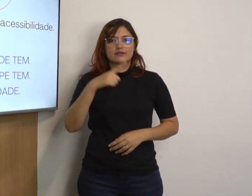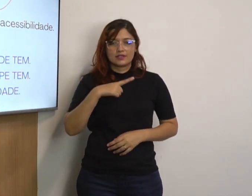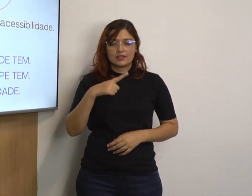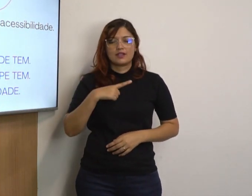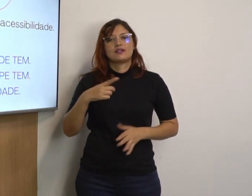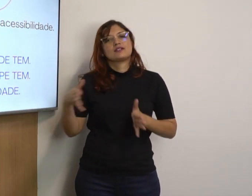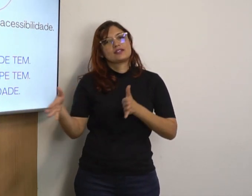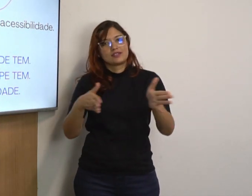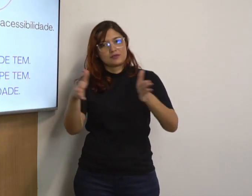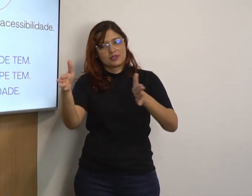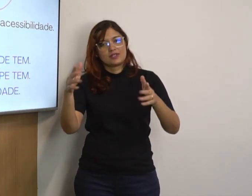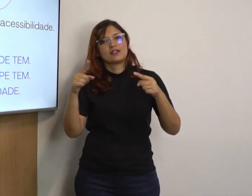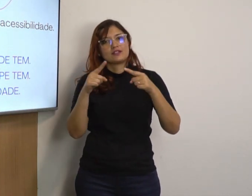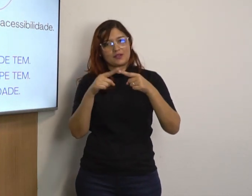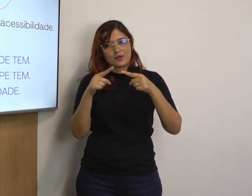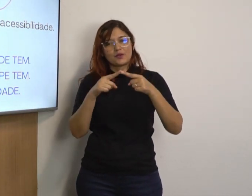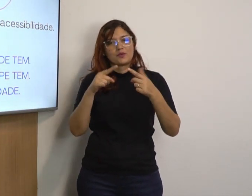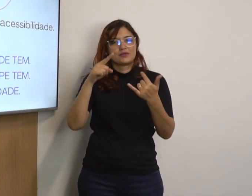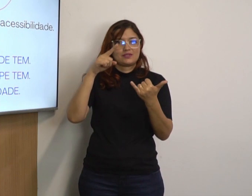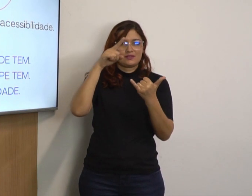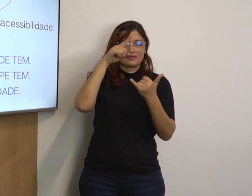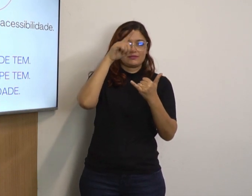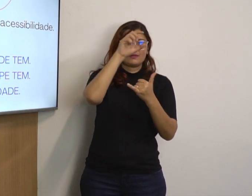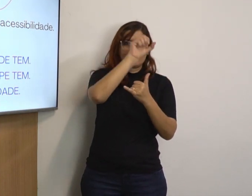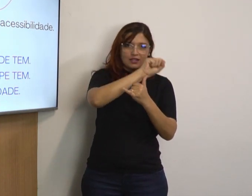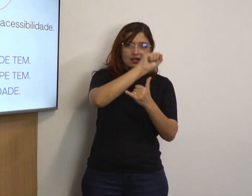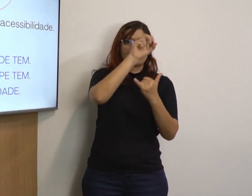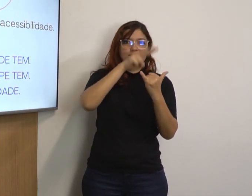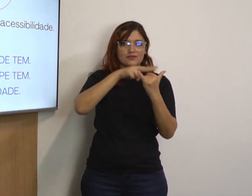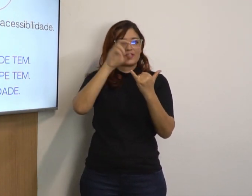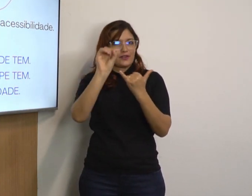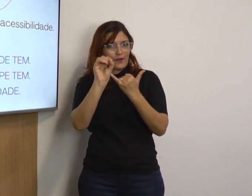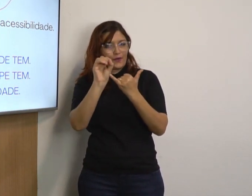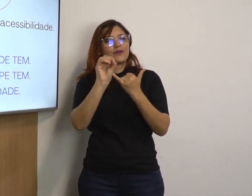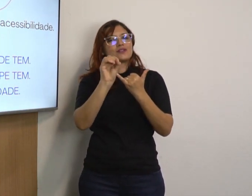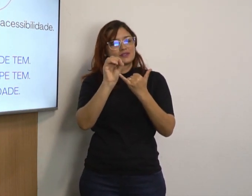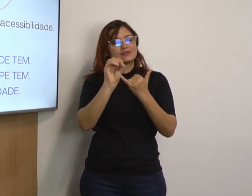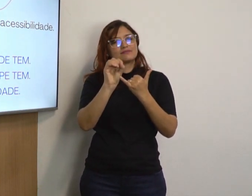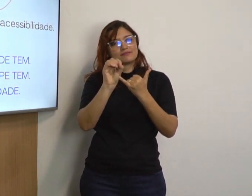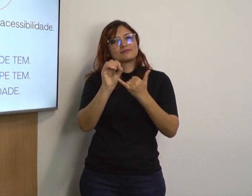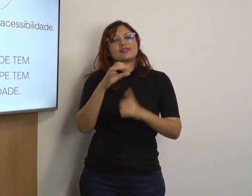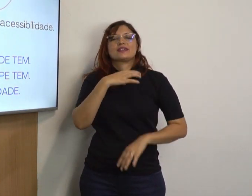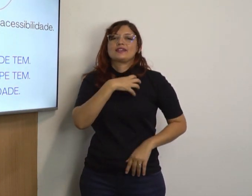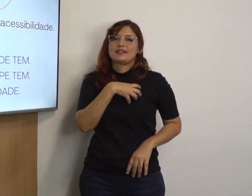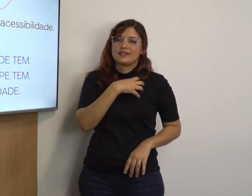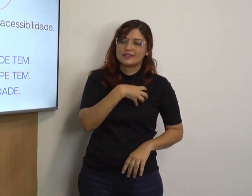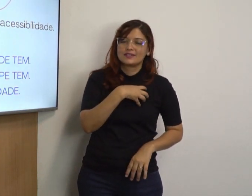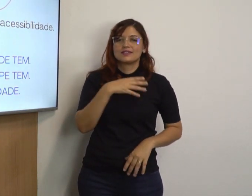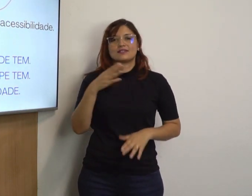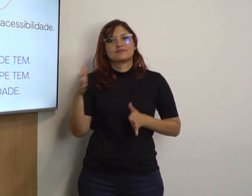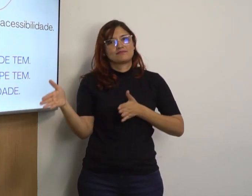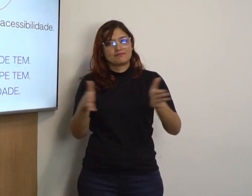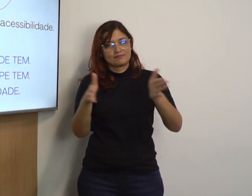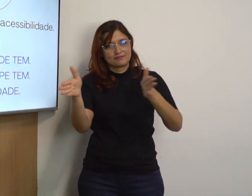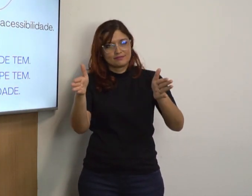E a última, IEF Sertão, tem acessibilidade, que é a ordem sujeito-verbo-objeto. IEF Sertão